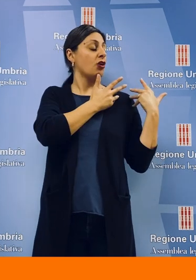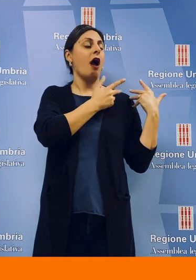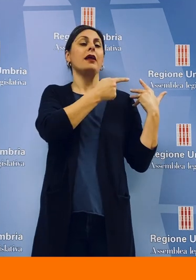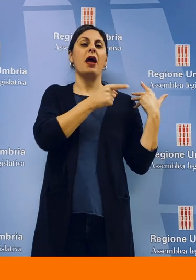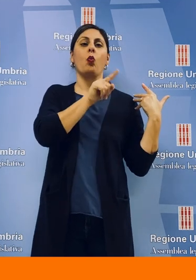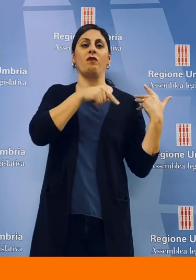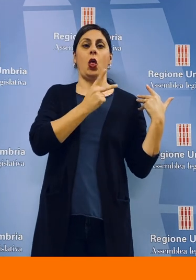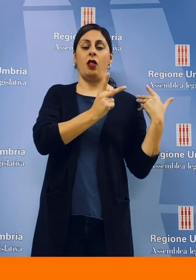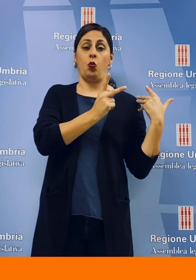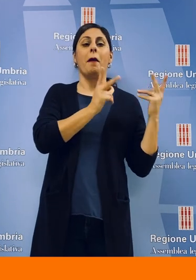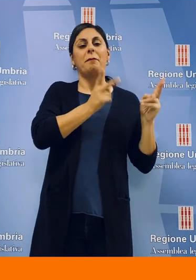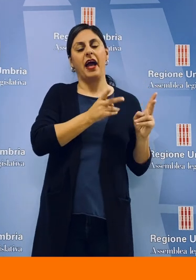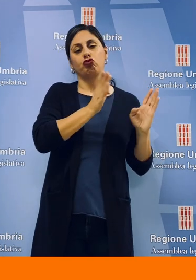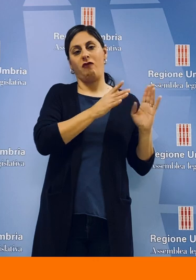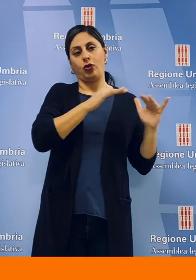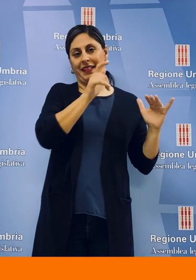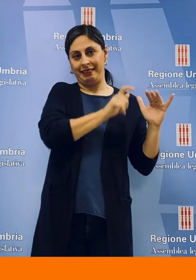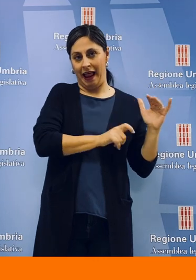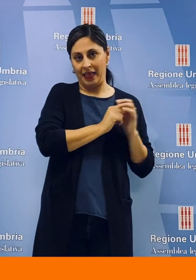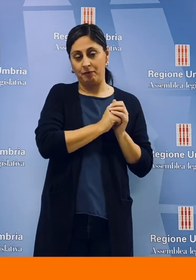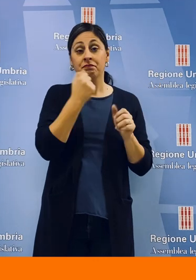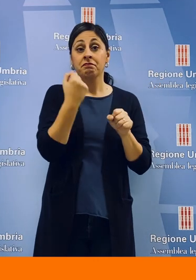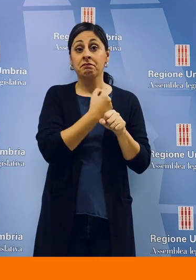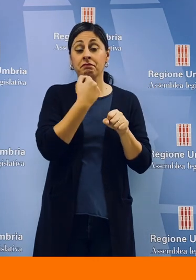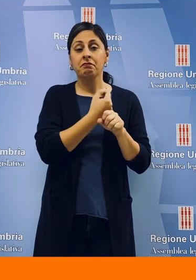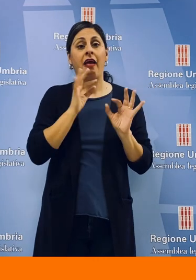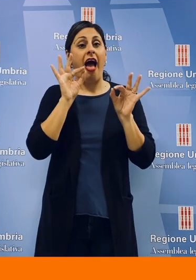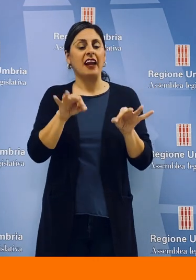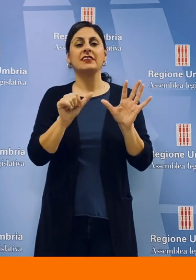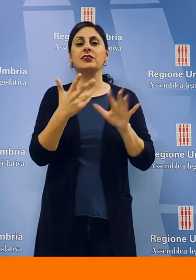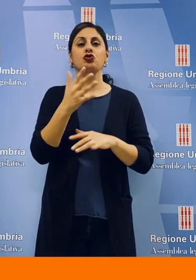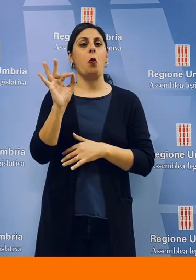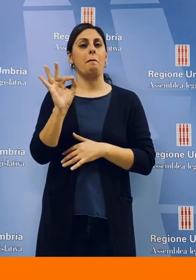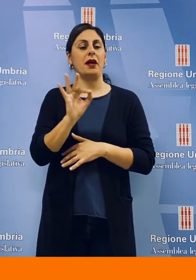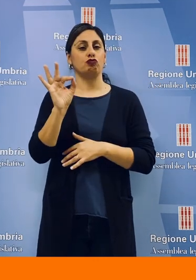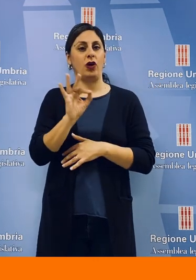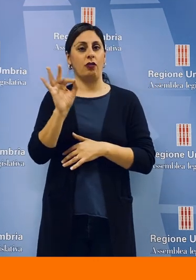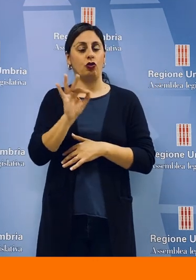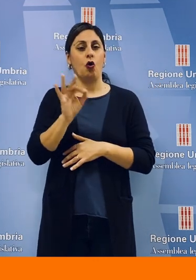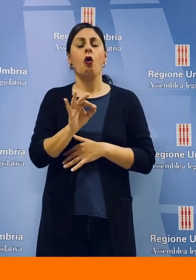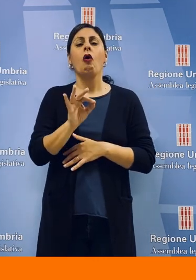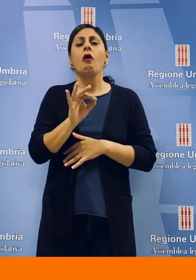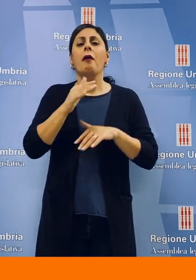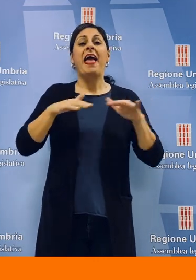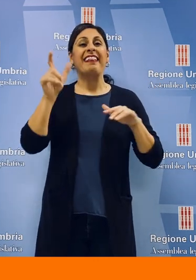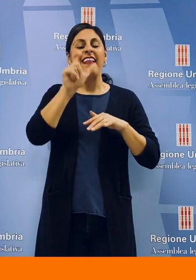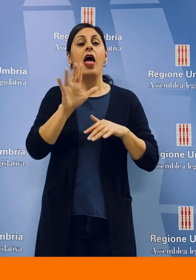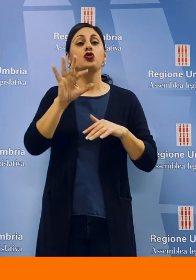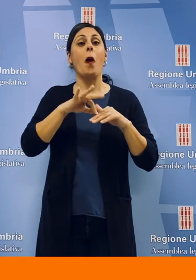peggio della media. L'occupazione ha raggiunto il 65%, 5 punti sopra la media italiana. Un dato negativo,